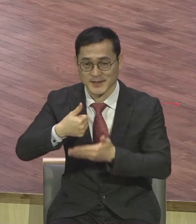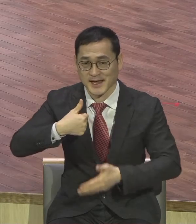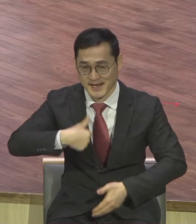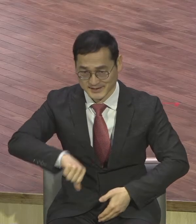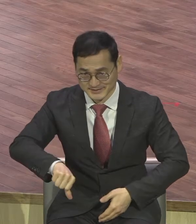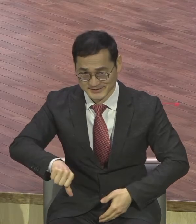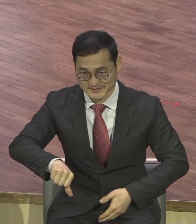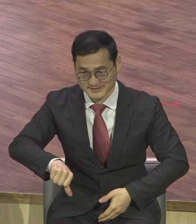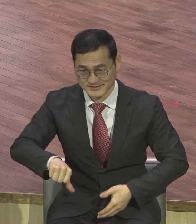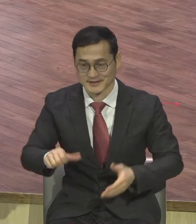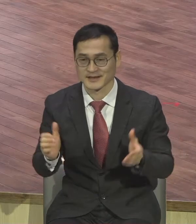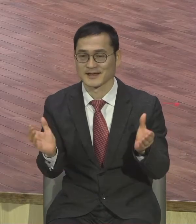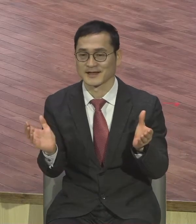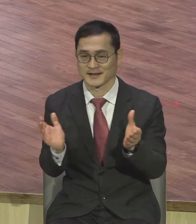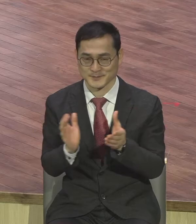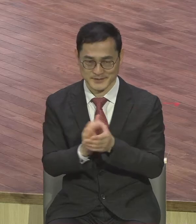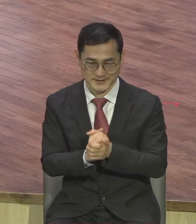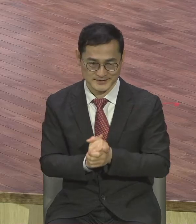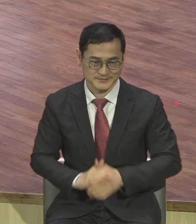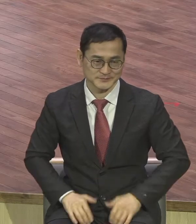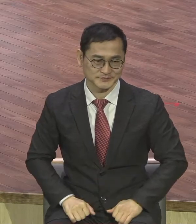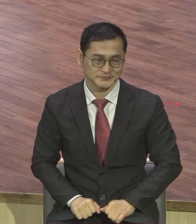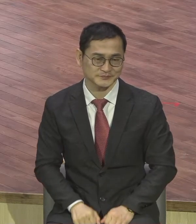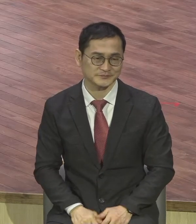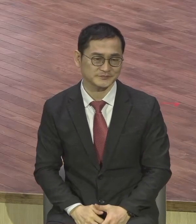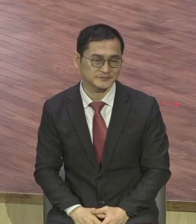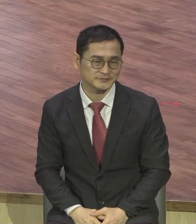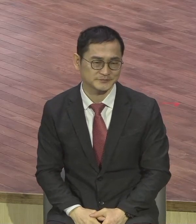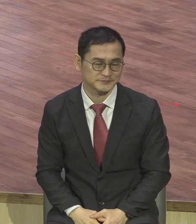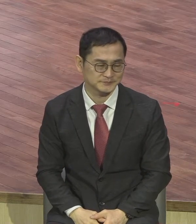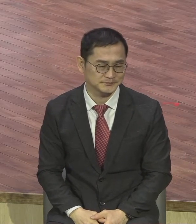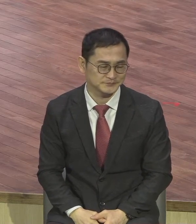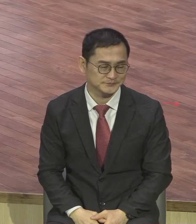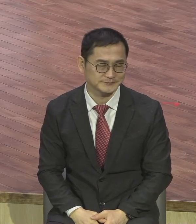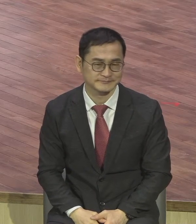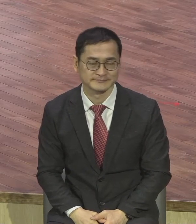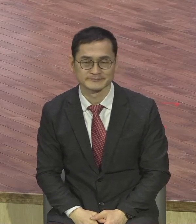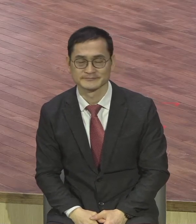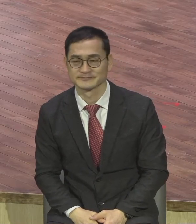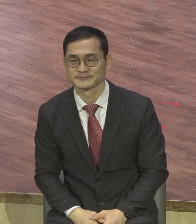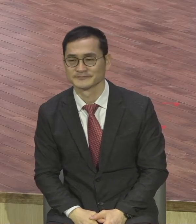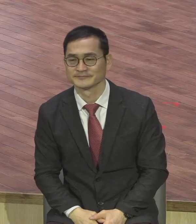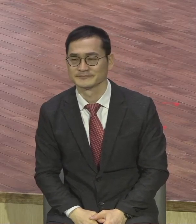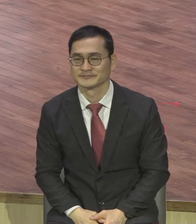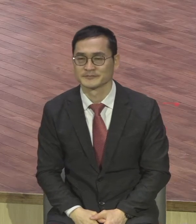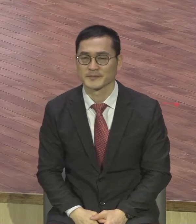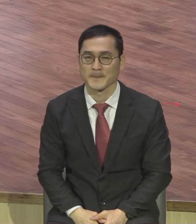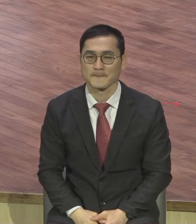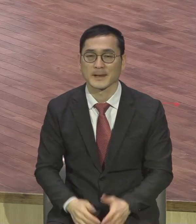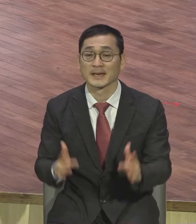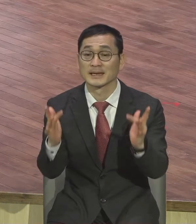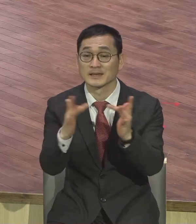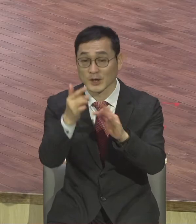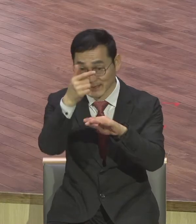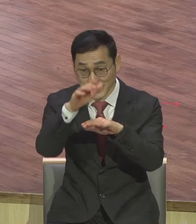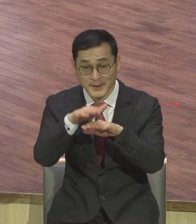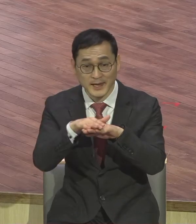아멘 우리 온라인으로 예비되는 성도들이 지금 거의 8, 90%인데